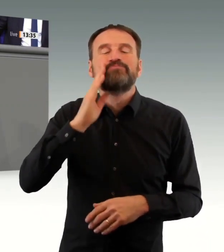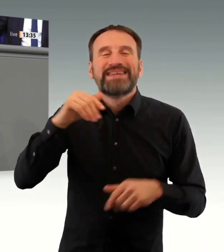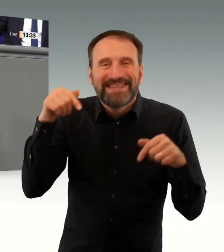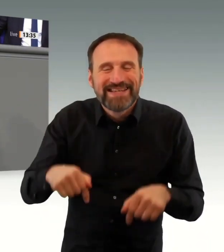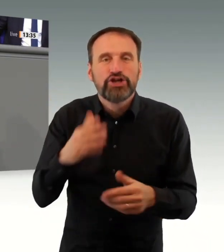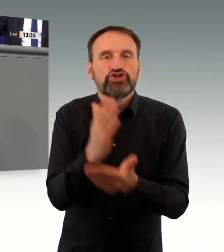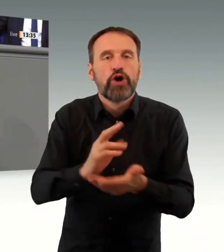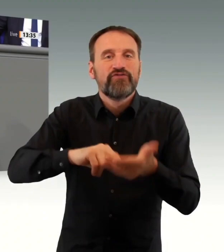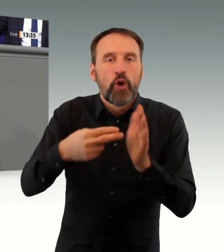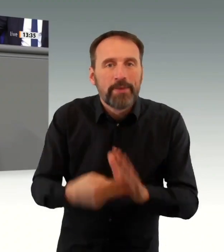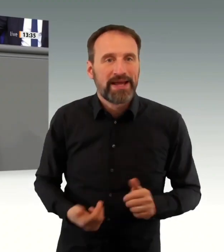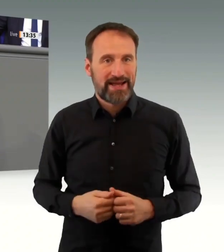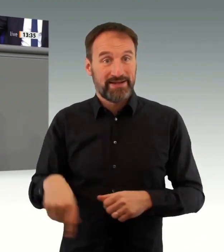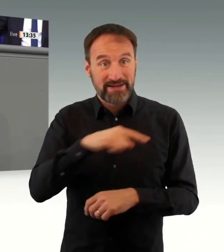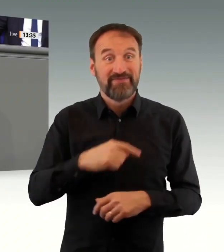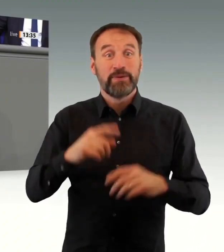Instrumentenkasten zu erweitern.